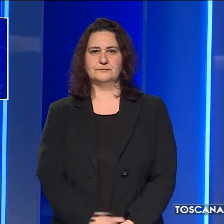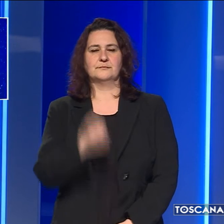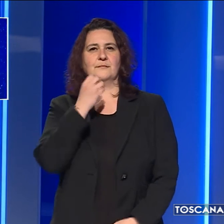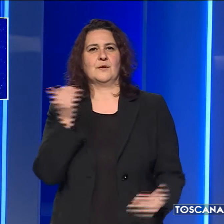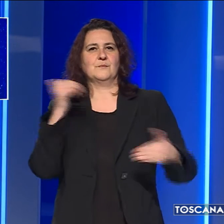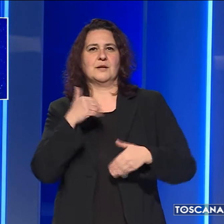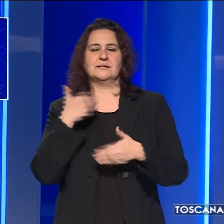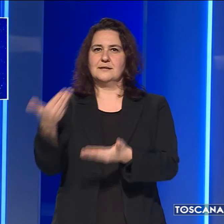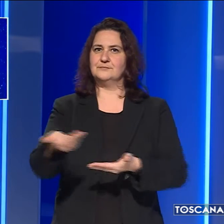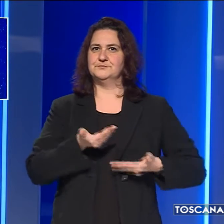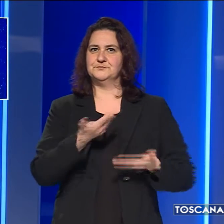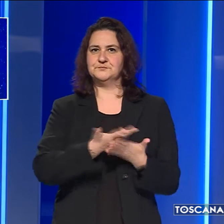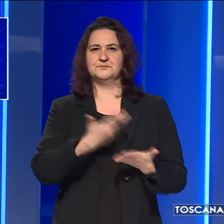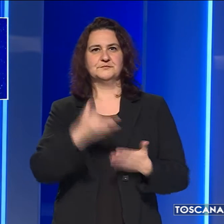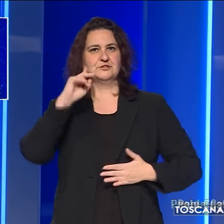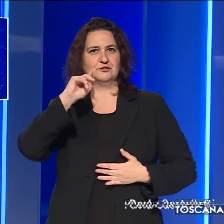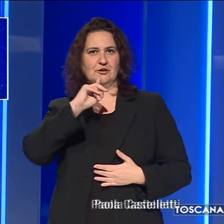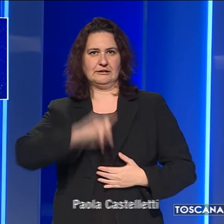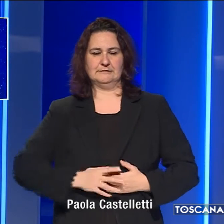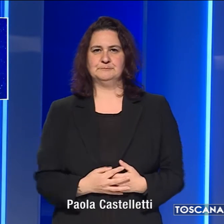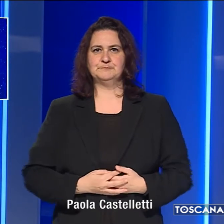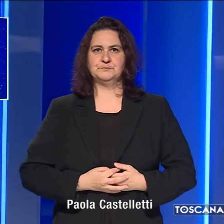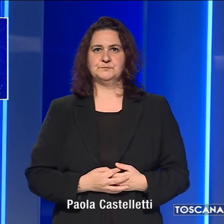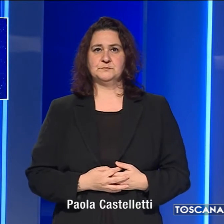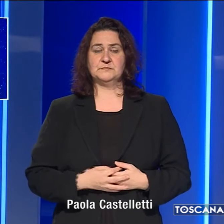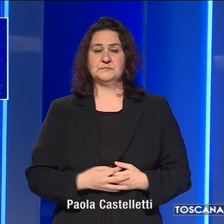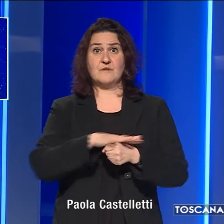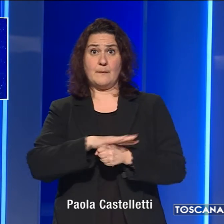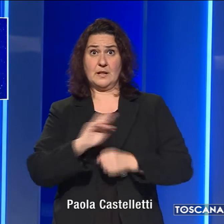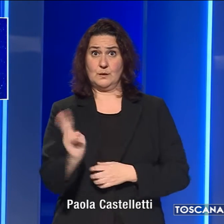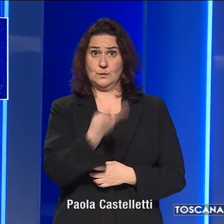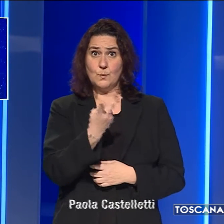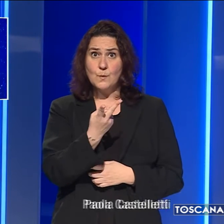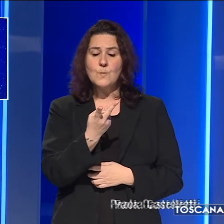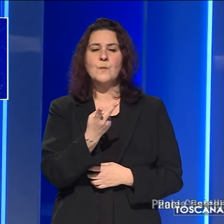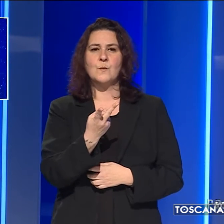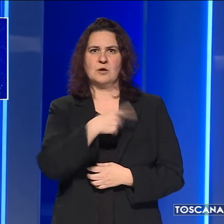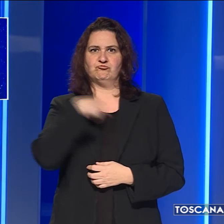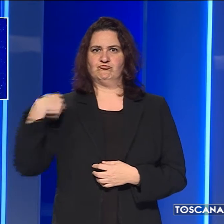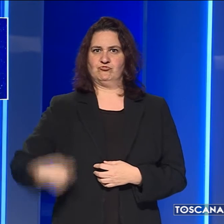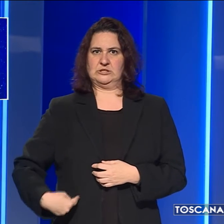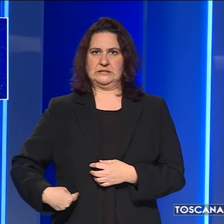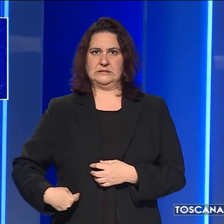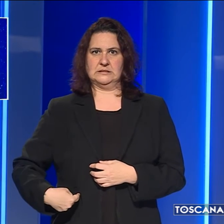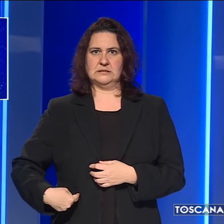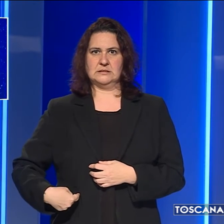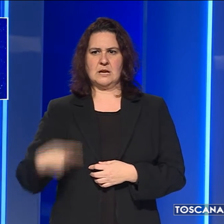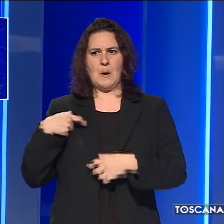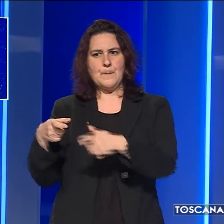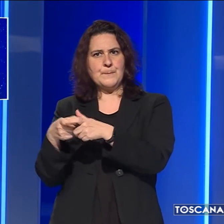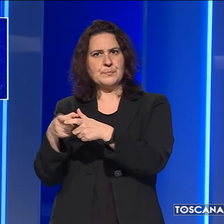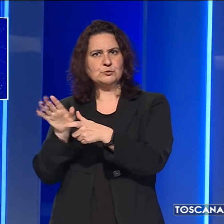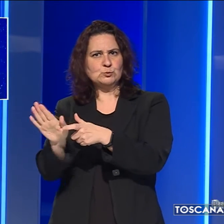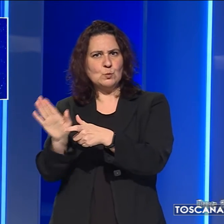Buonasera, bentrovati al TG per sordi. Due famiglie cinesi, da poco rientrate dal loro paese di